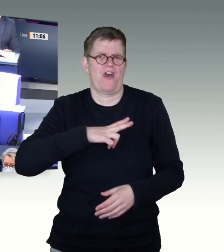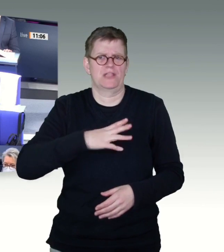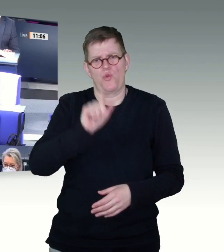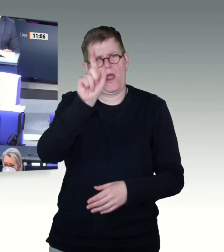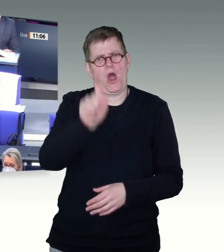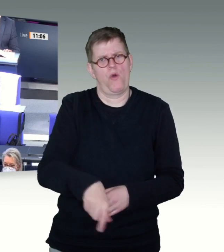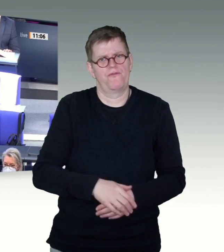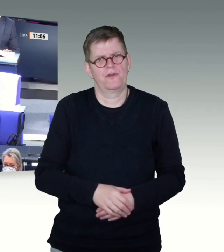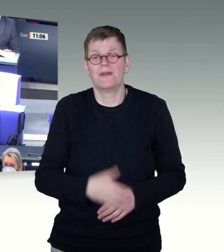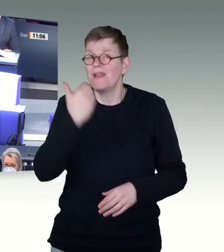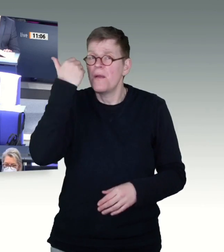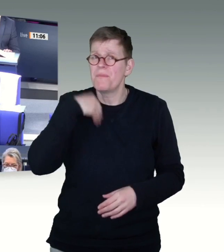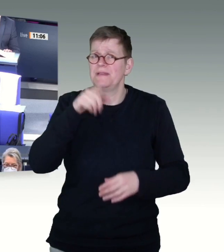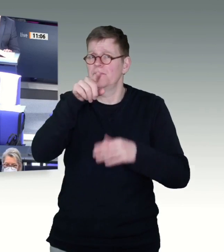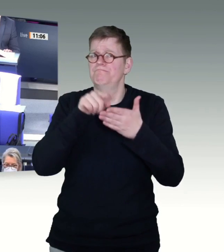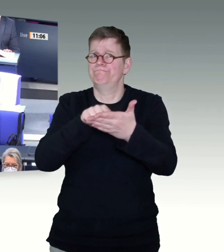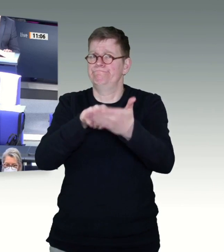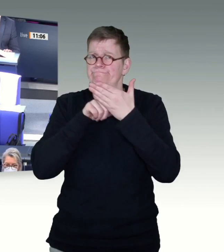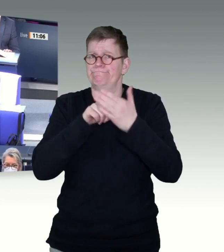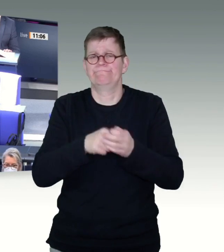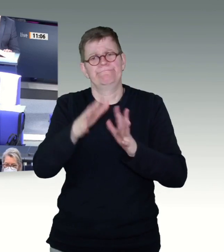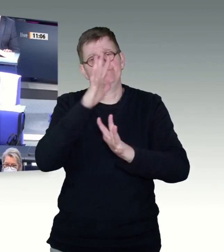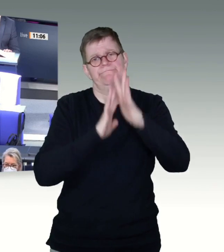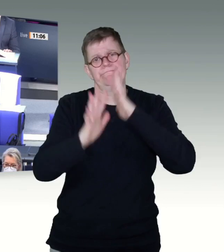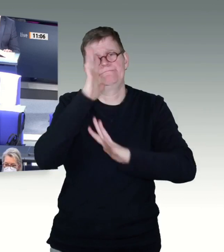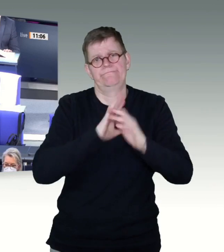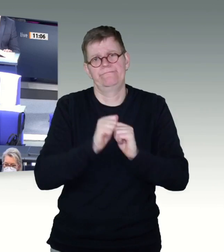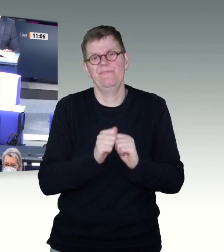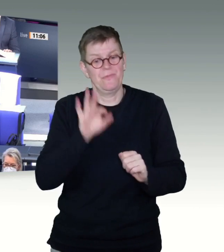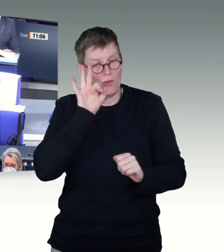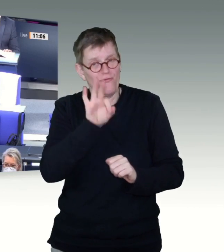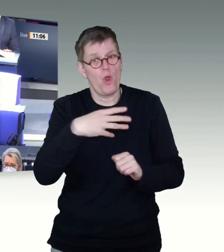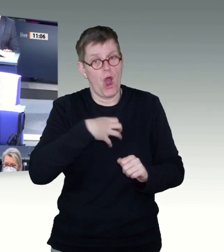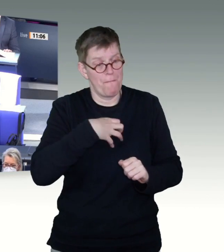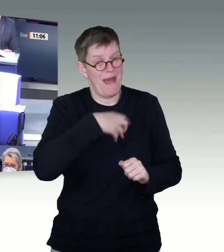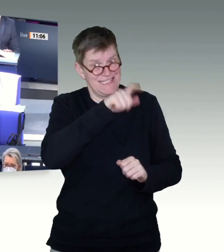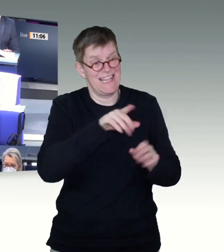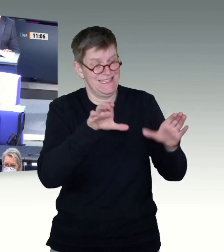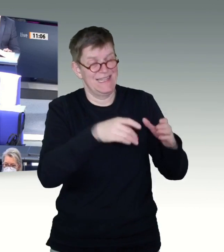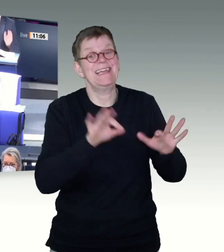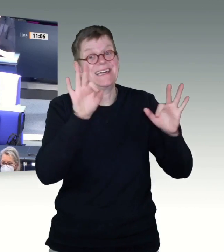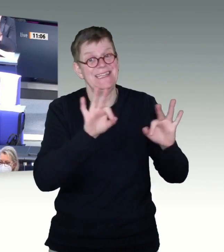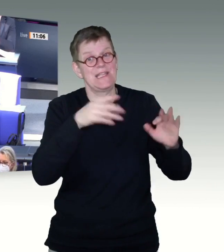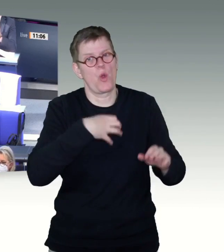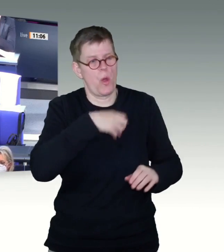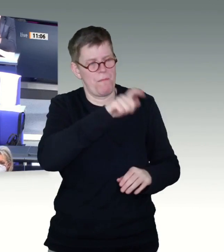was unternehmen Sie ganz konkret, um diese Menschen besser und schneller zu impfen? Vielen Dank.